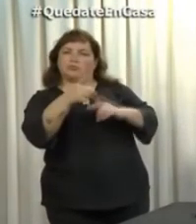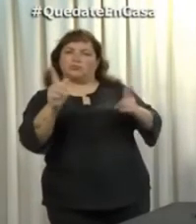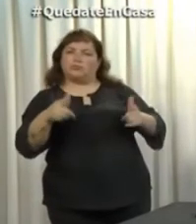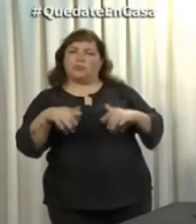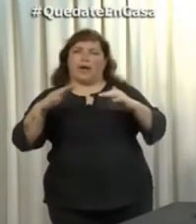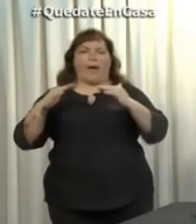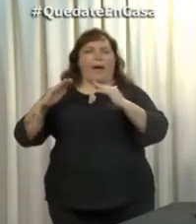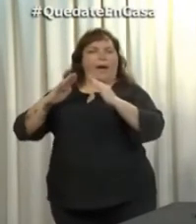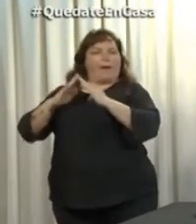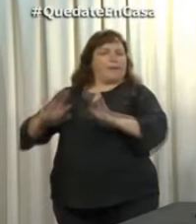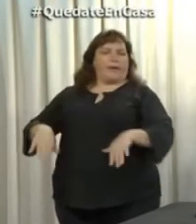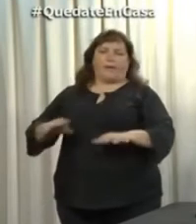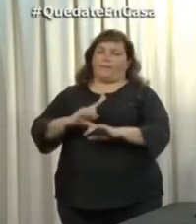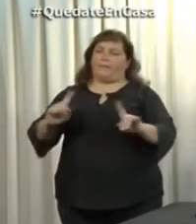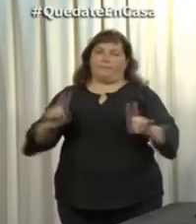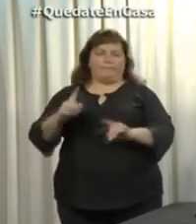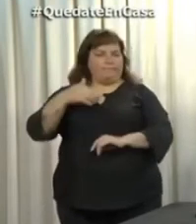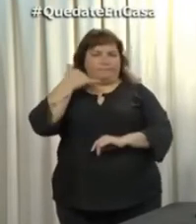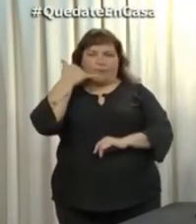en controles posterior a estos llamados.